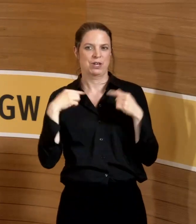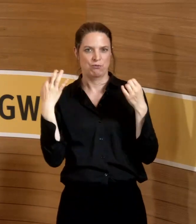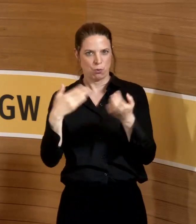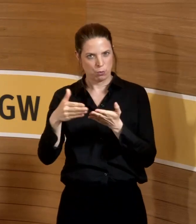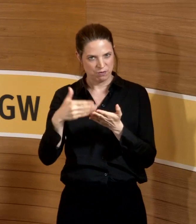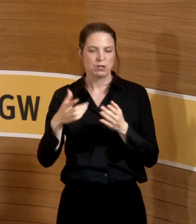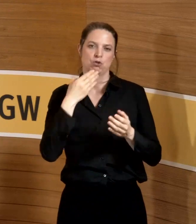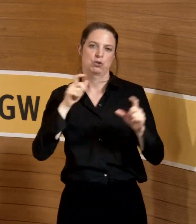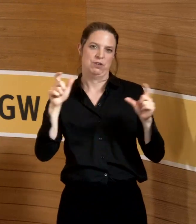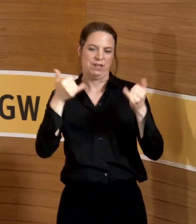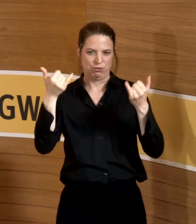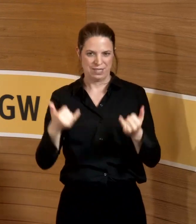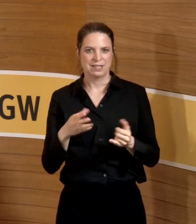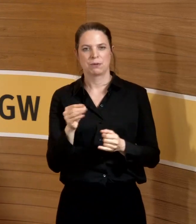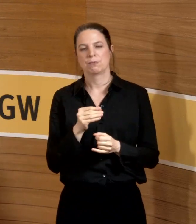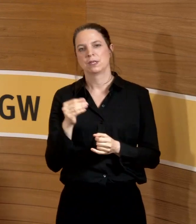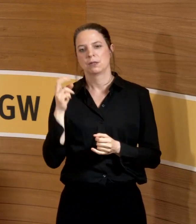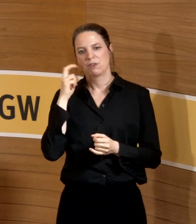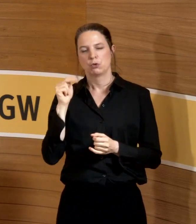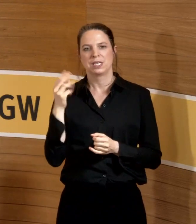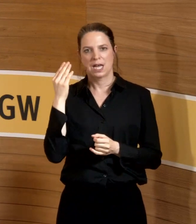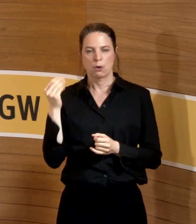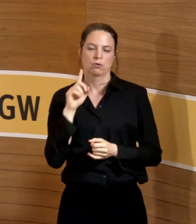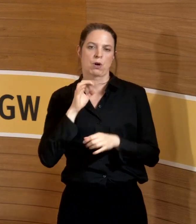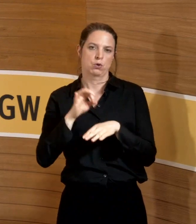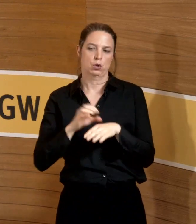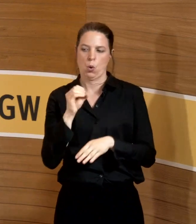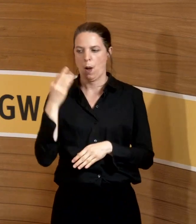und eine schöne Veranstaltung mit Professor Nienhaus und Frau Dr. Ochmann.